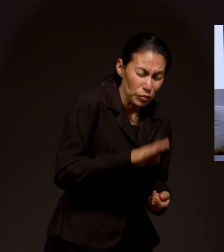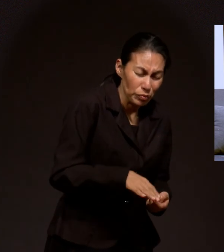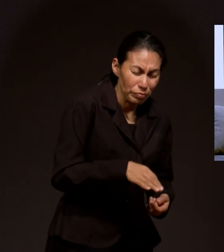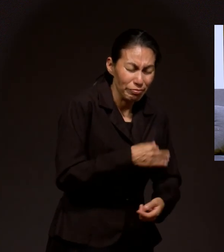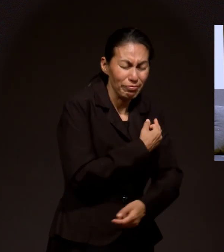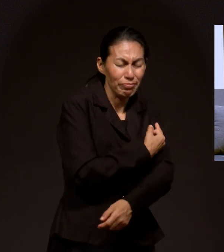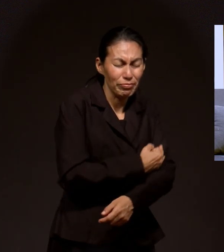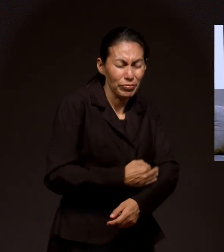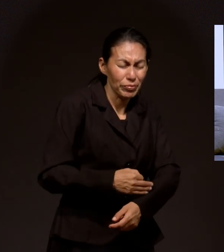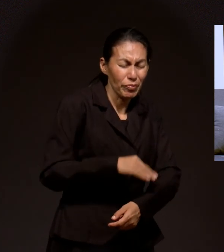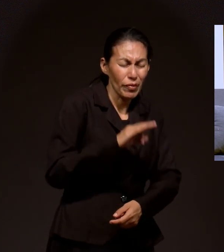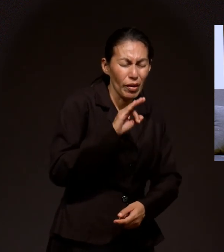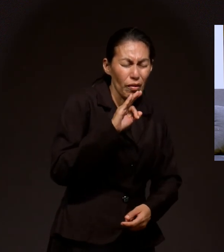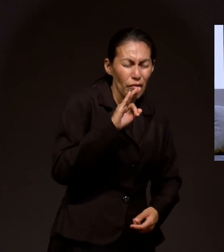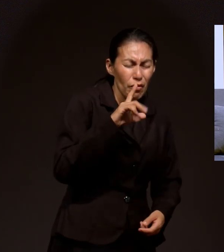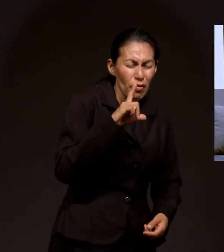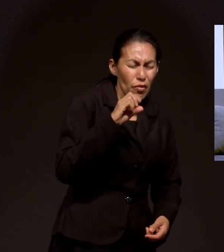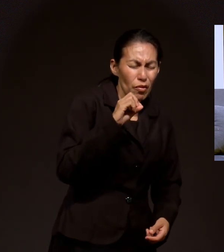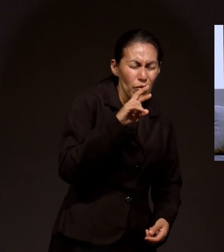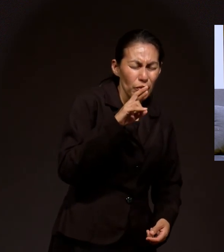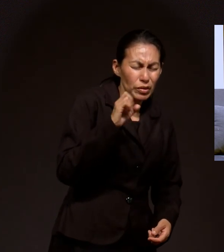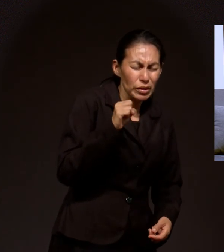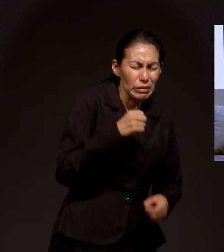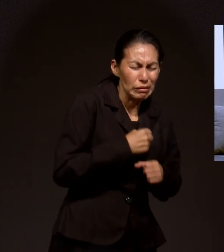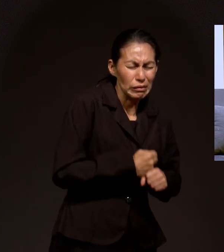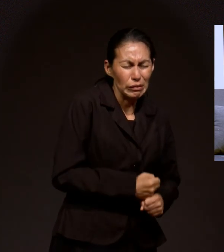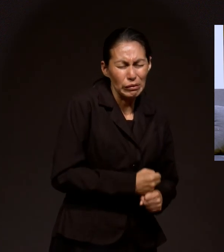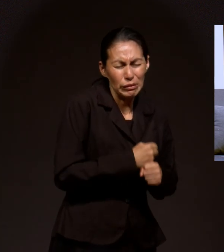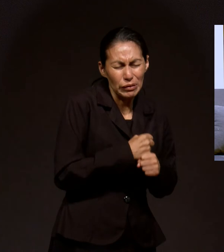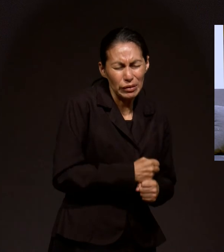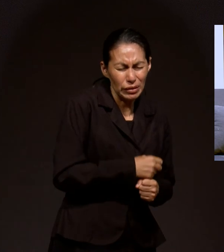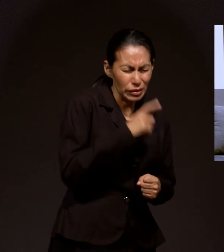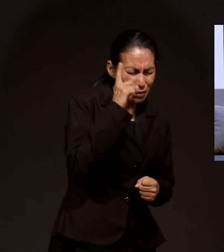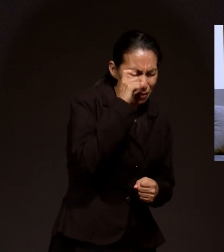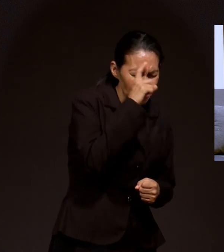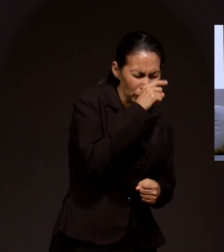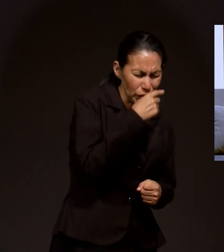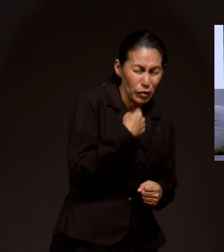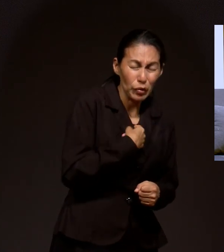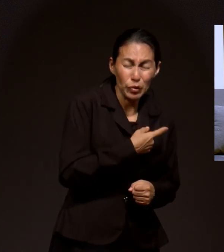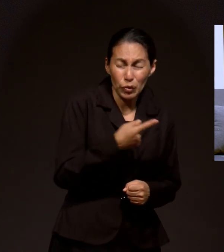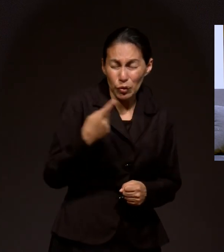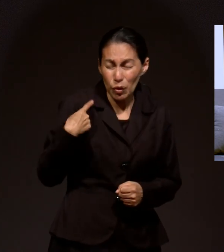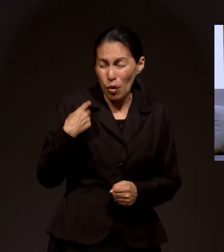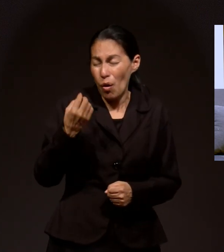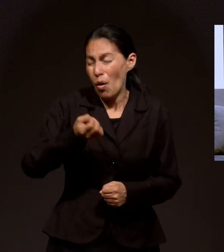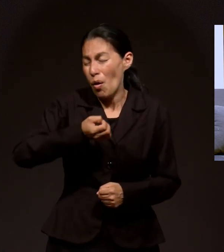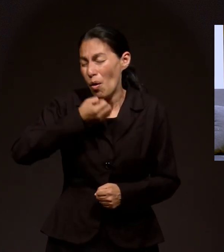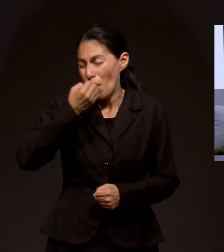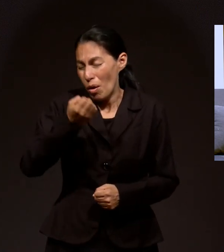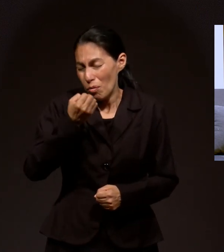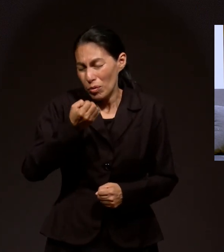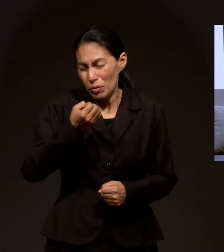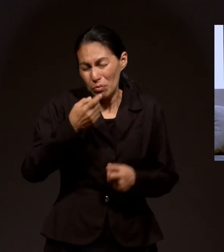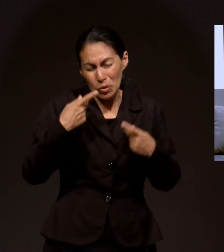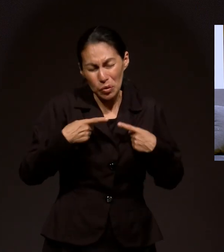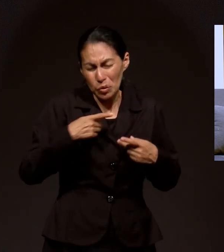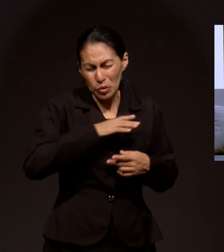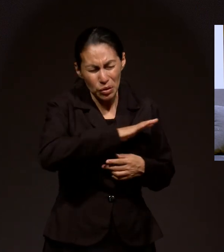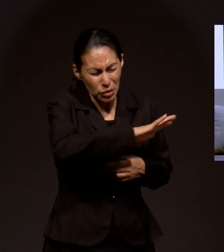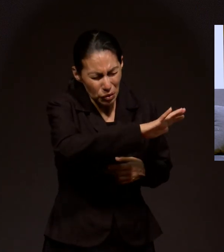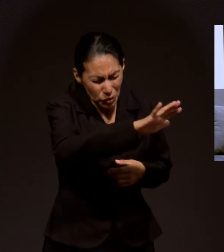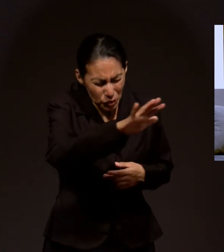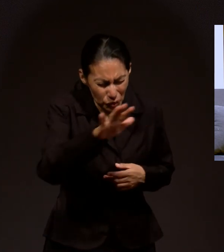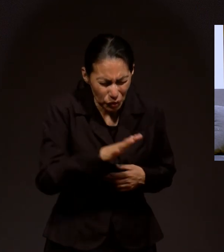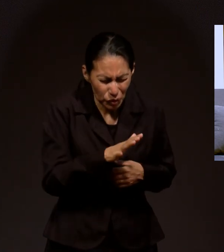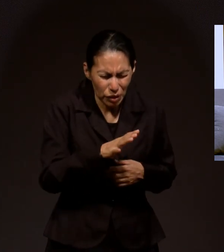La familia Flores Tú sabes El momento Tan difícil Que están viviendo Oramos por ellos Representando A todos aquellos Que han